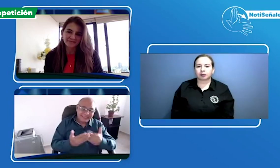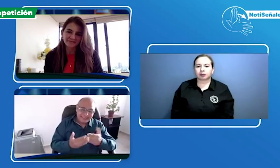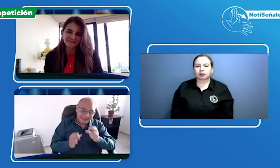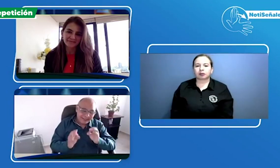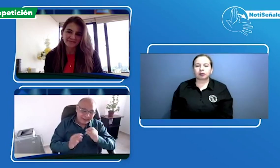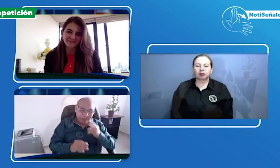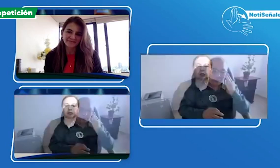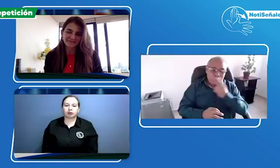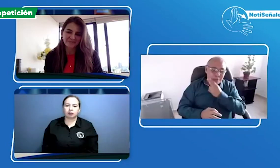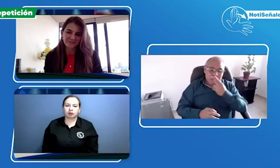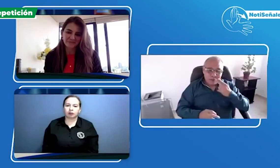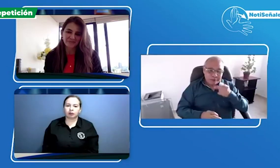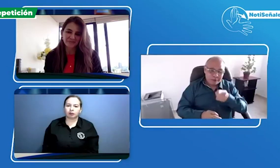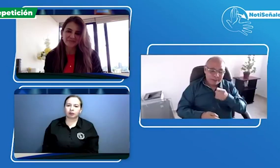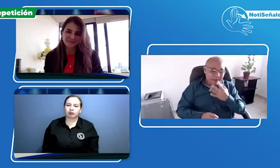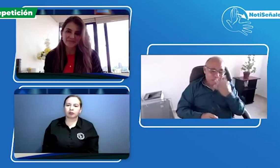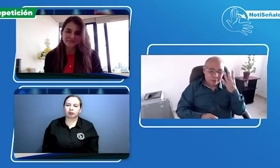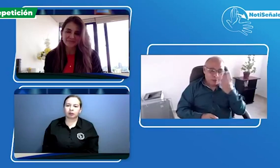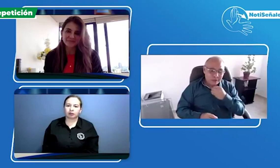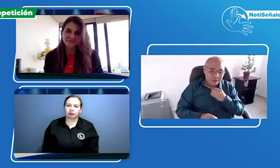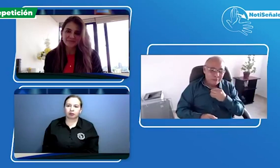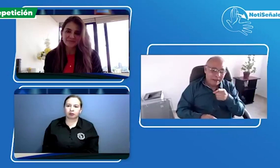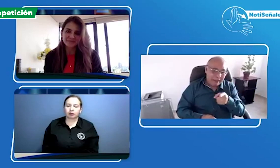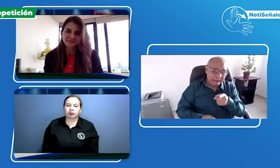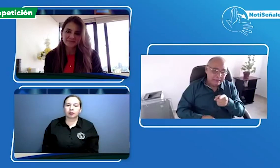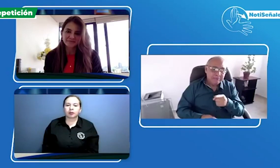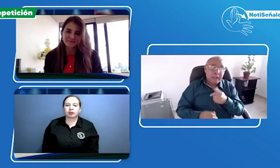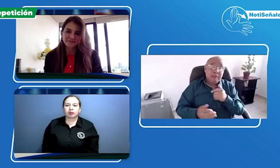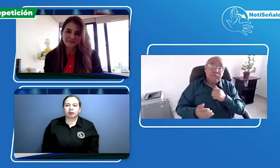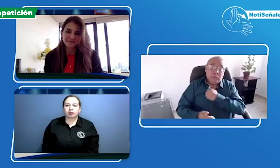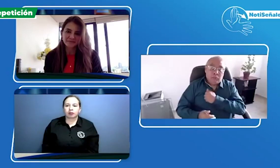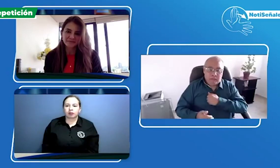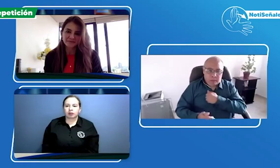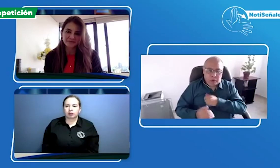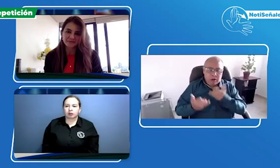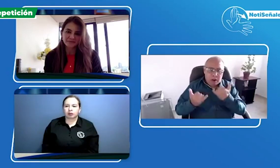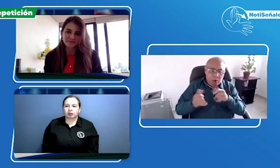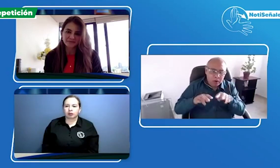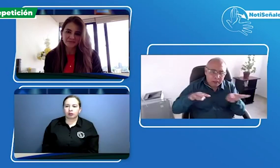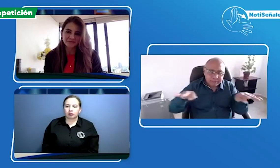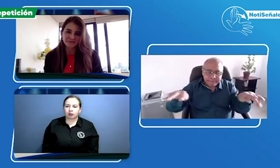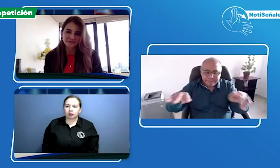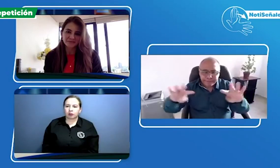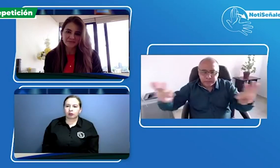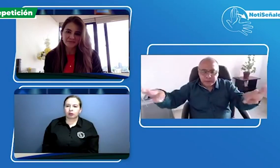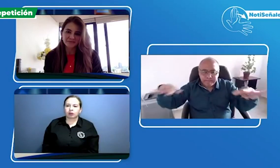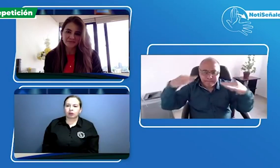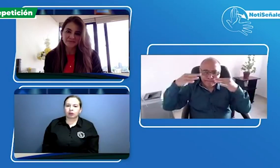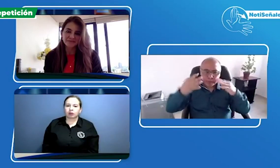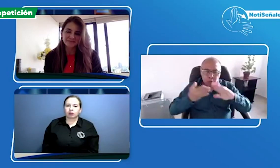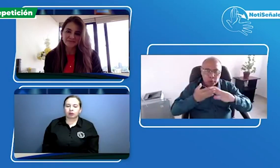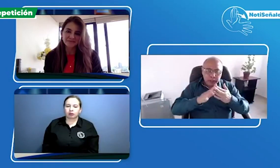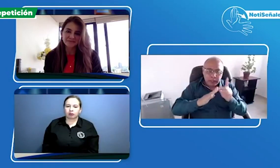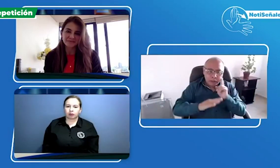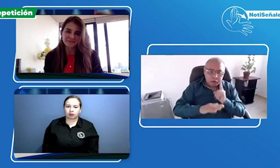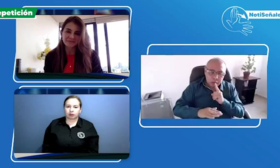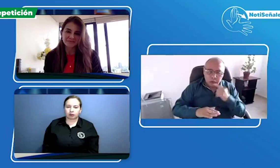sí qué bueno muchas gracias Verónica también por ese compromiso tan bonito de parte de ustedes así que pues a todas las